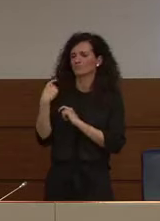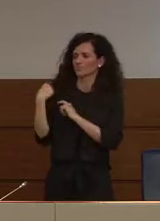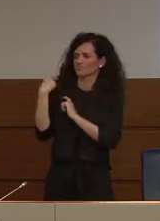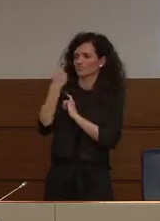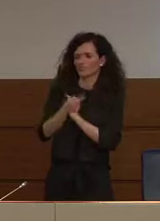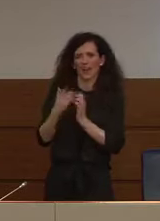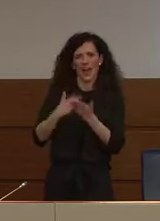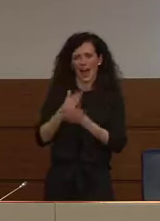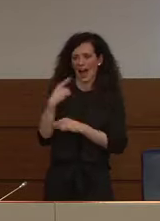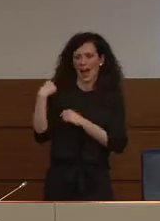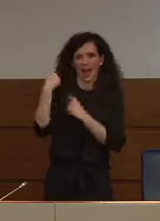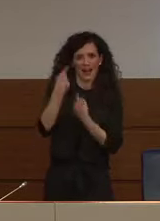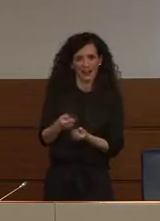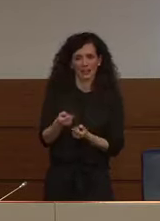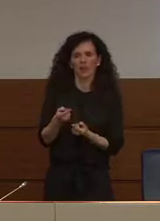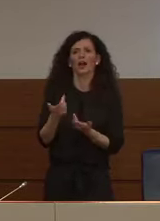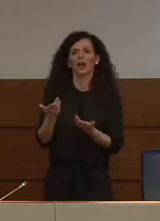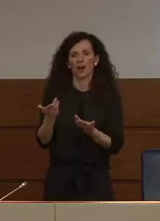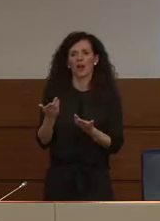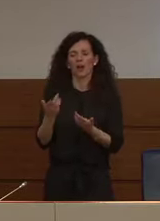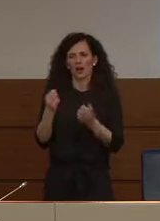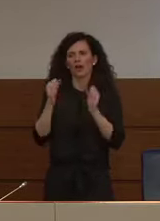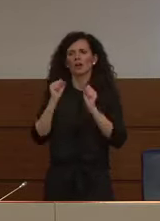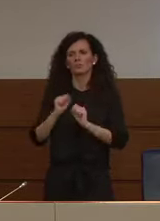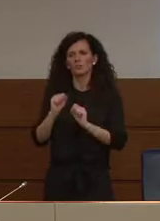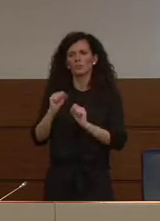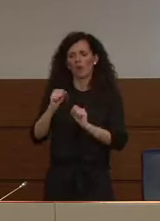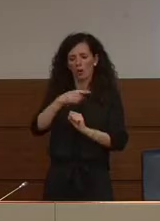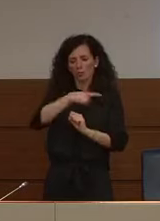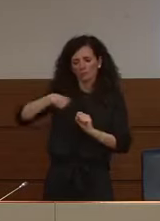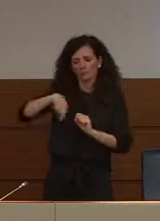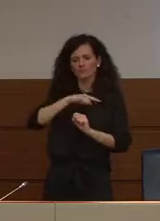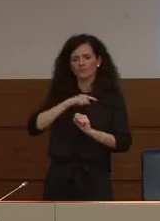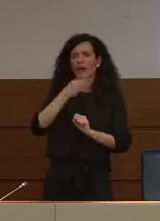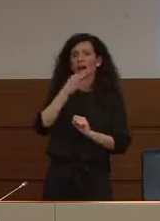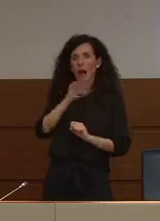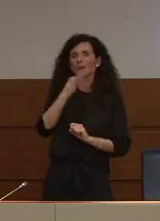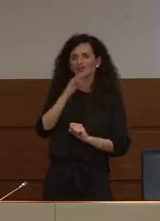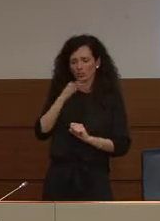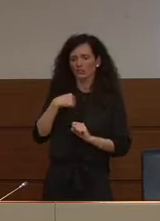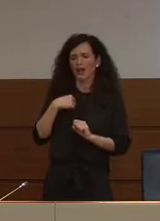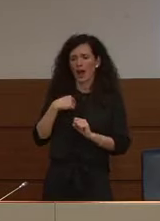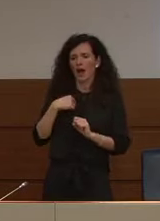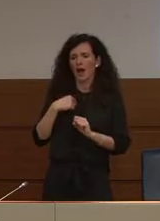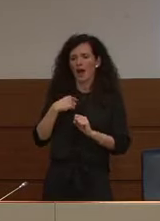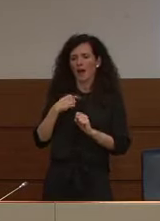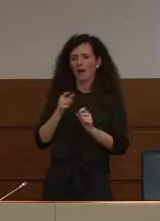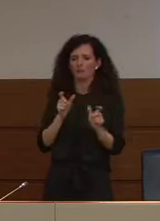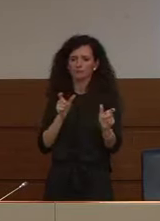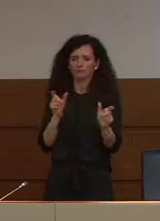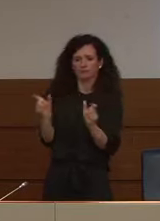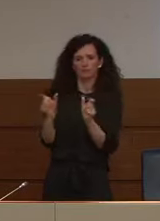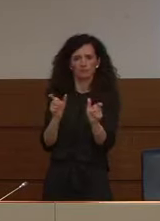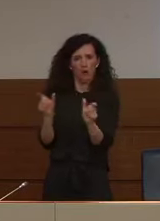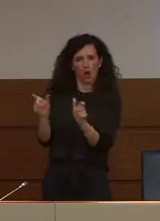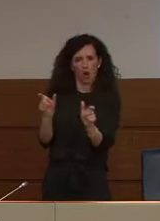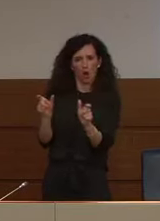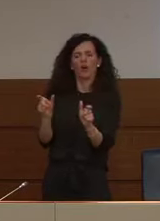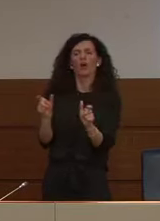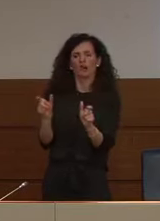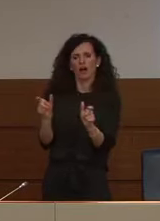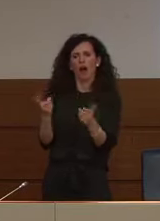efficaci saranno le nostre politiche di contenimento tanto più riusciremo a